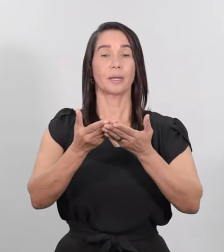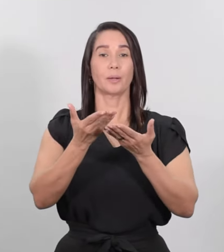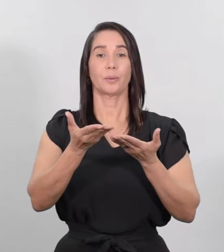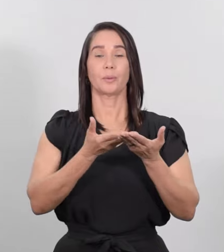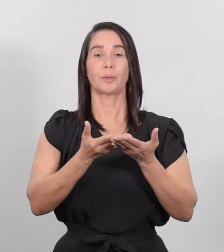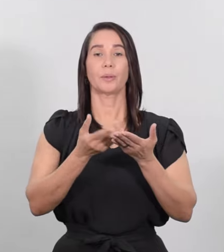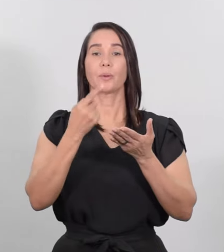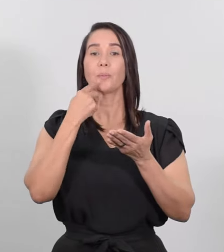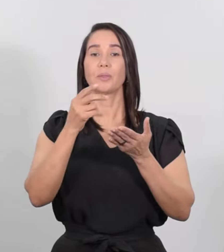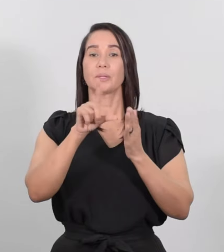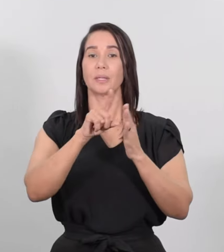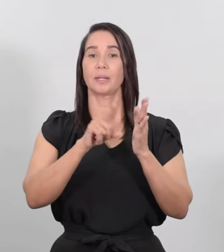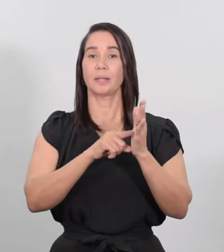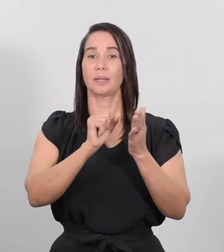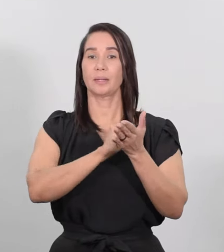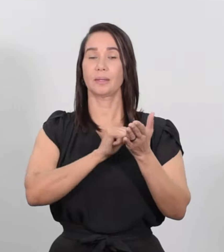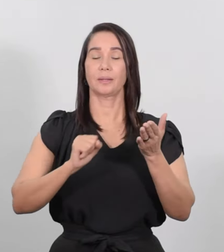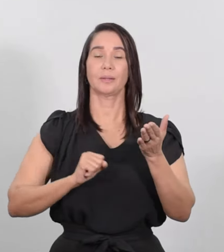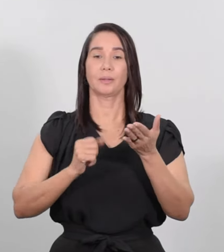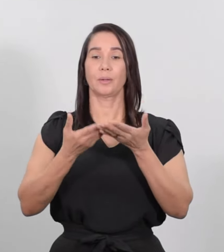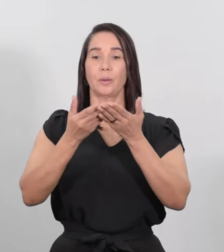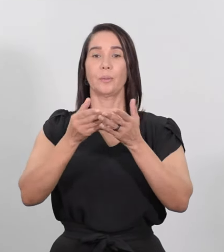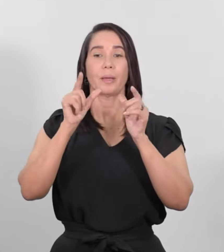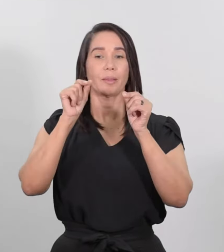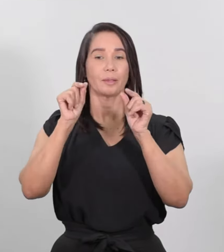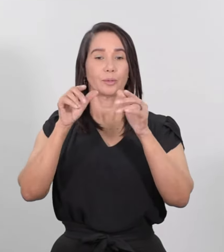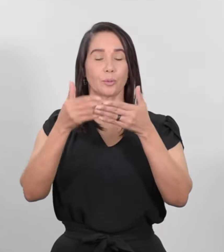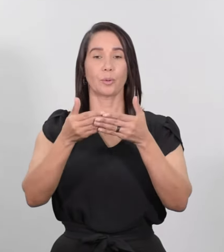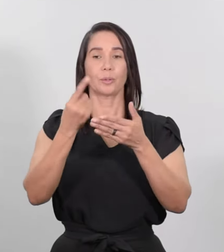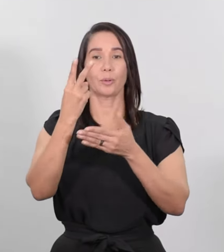como dice la ley del Señor, un par de tórtolas o dos pichones.